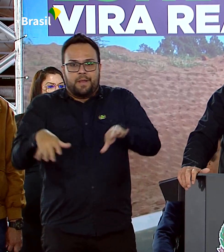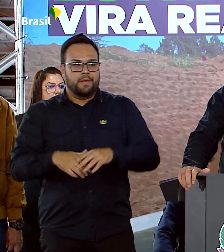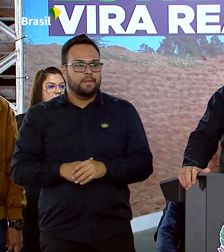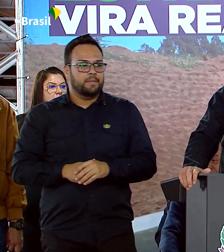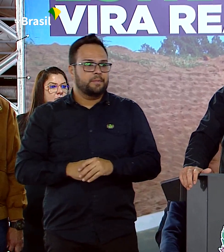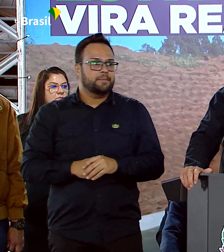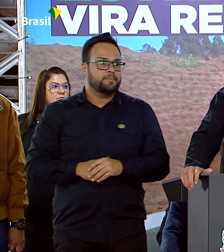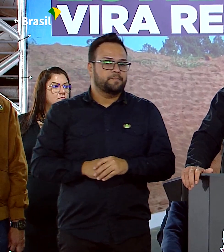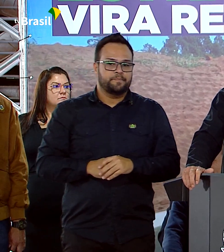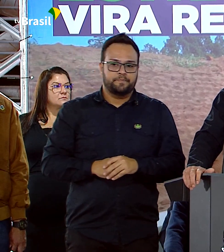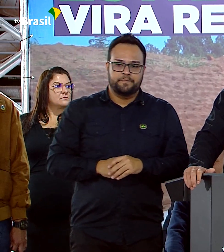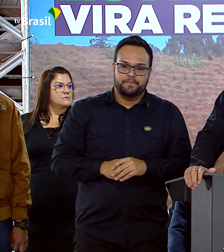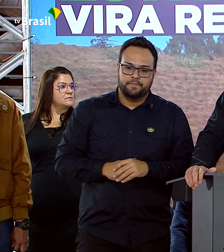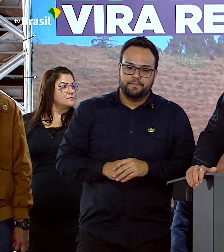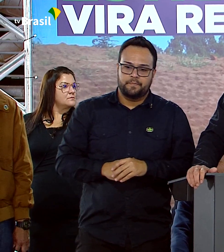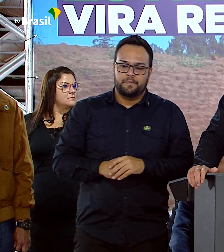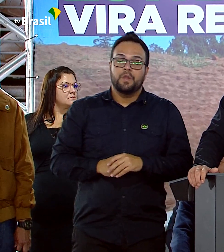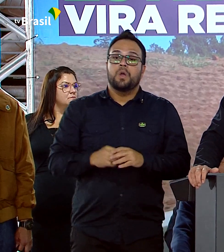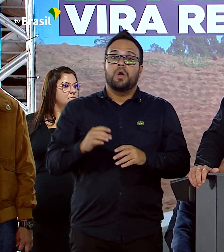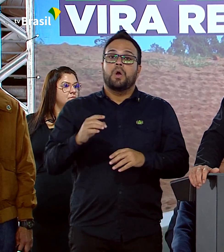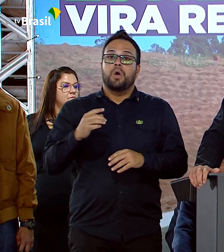Nós, praticamente,